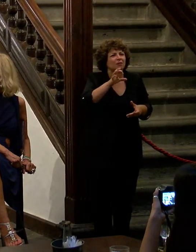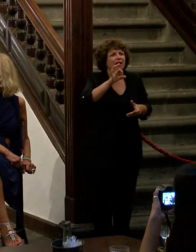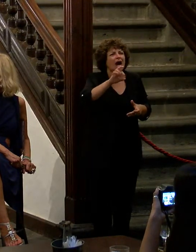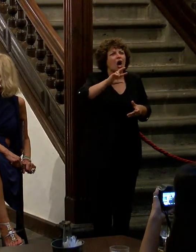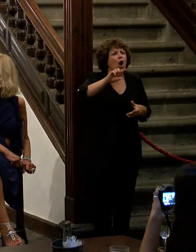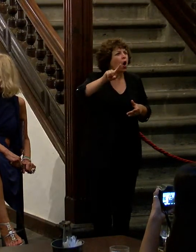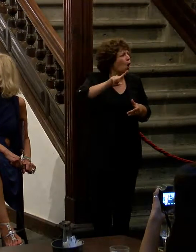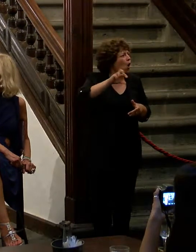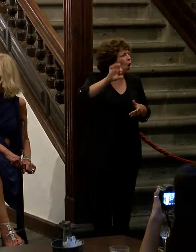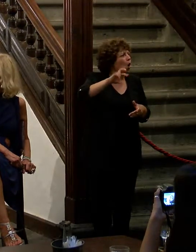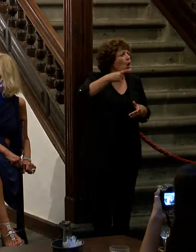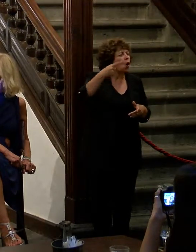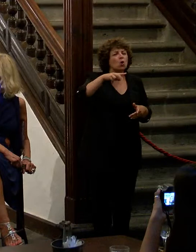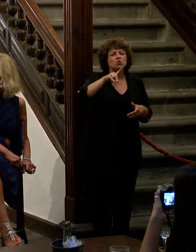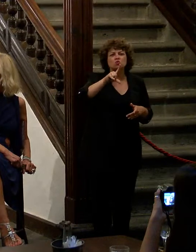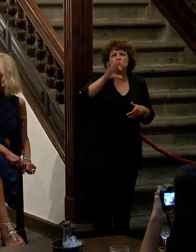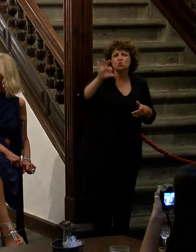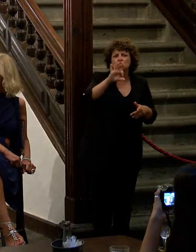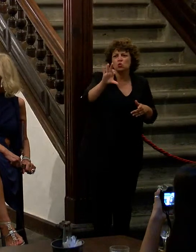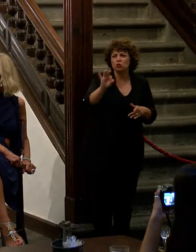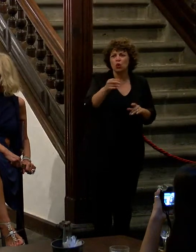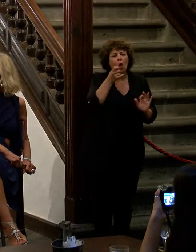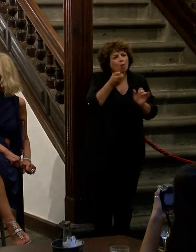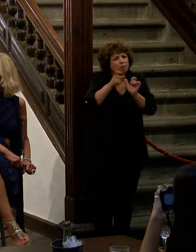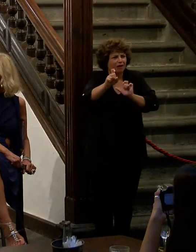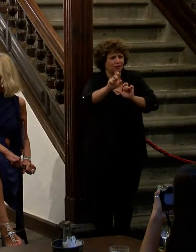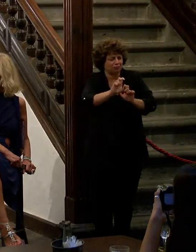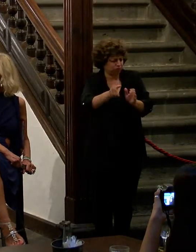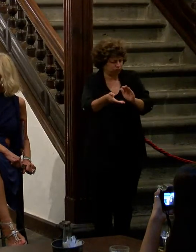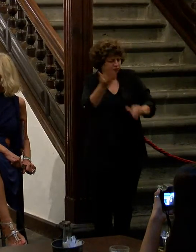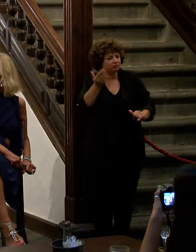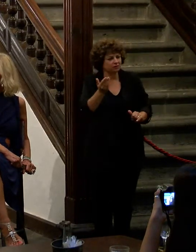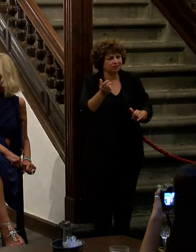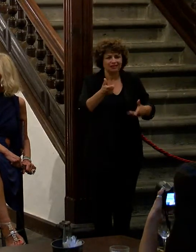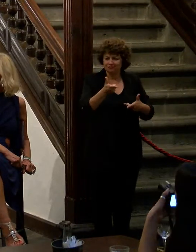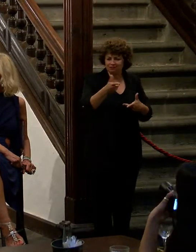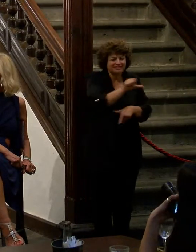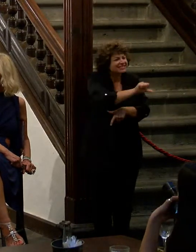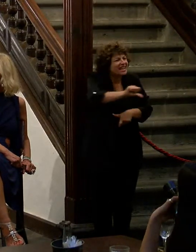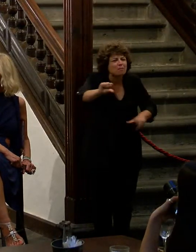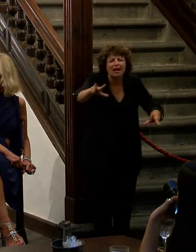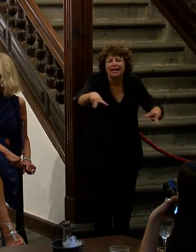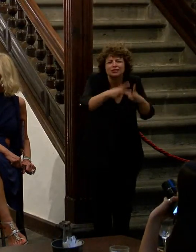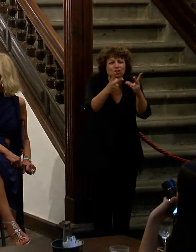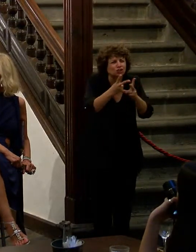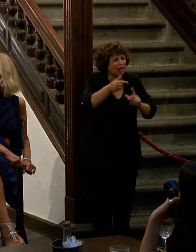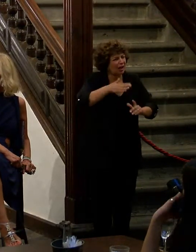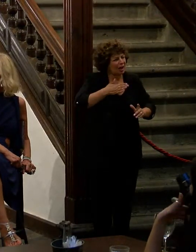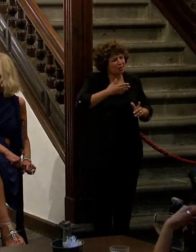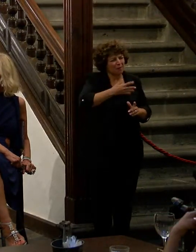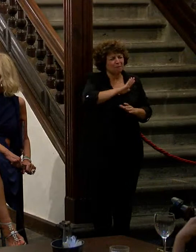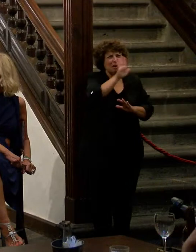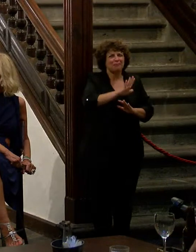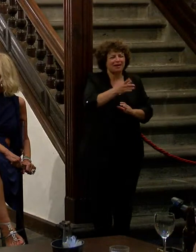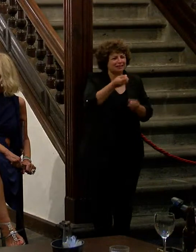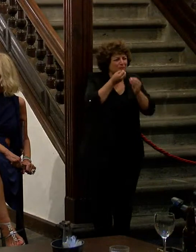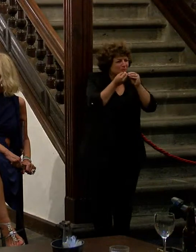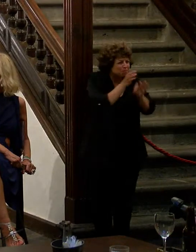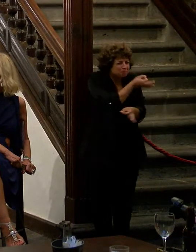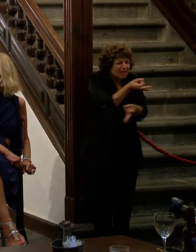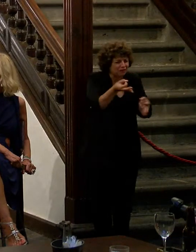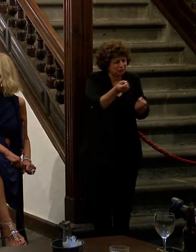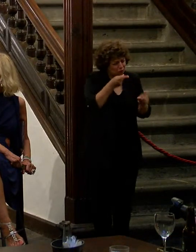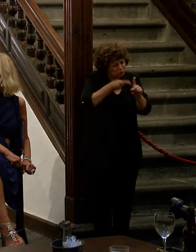que la NASA tiene cámaras girando en el espacio porque la semana social pues me parece maravilloso perfecto es que utilicemos